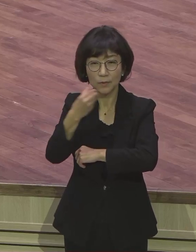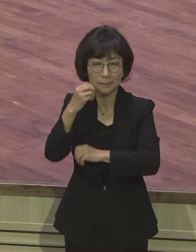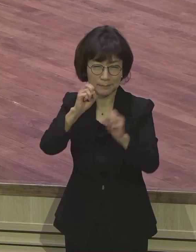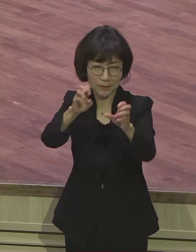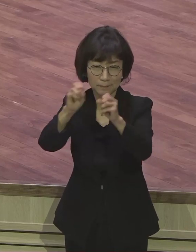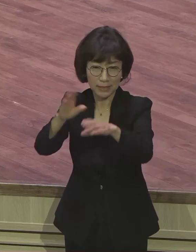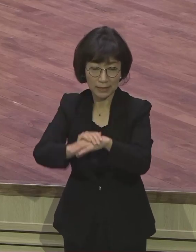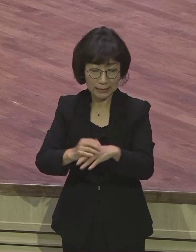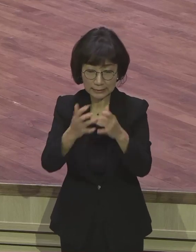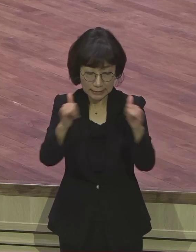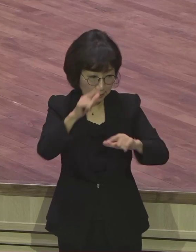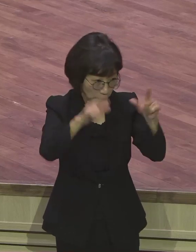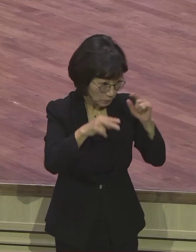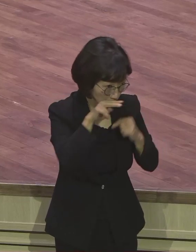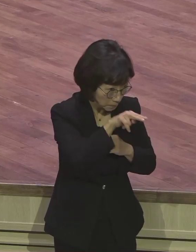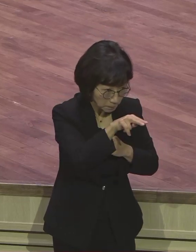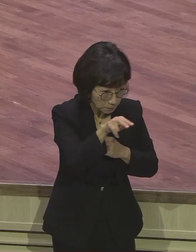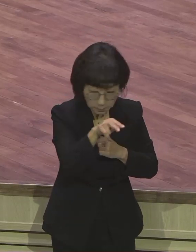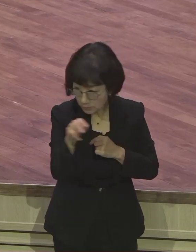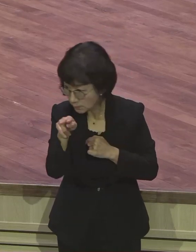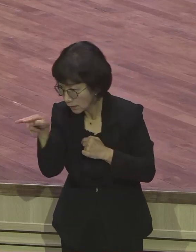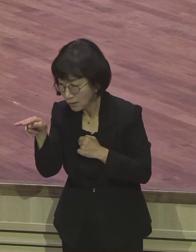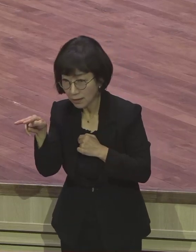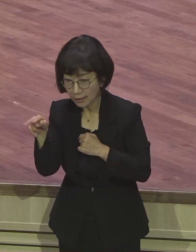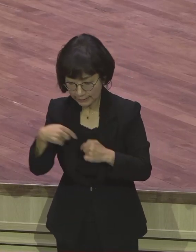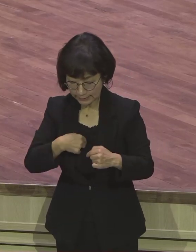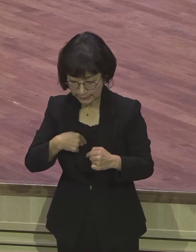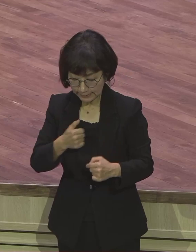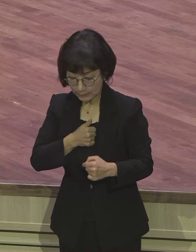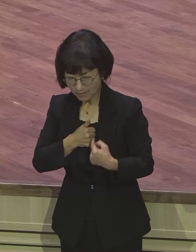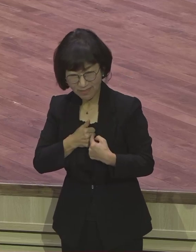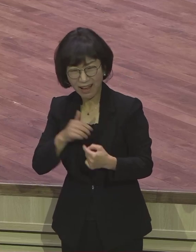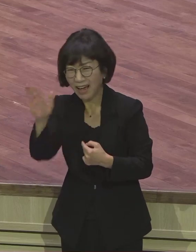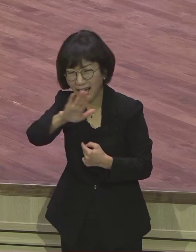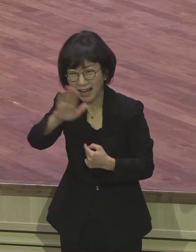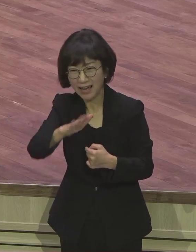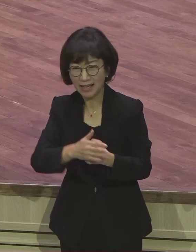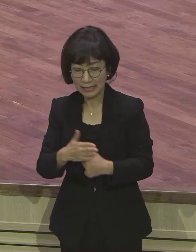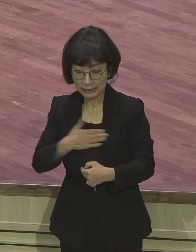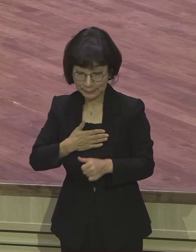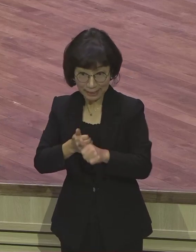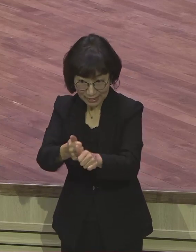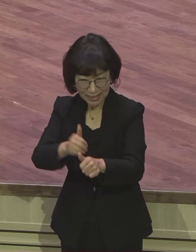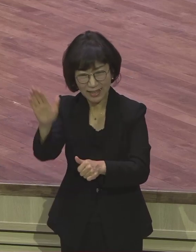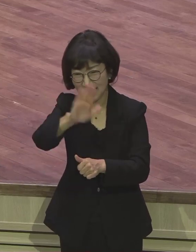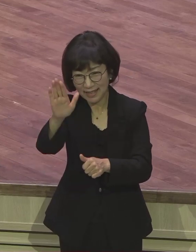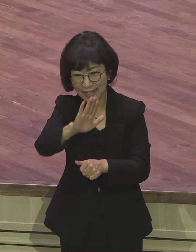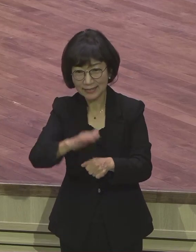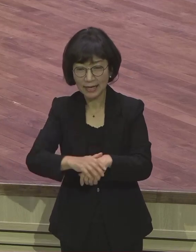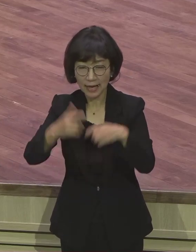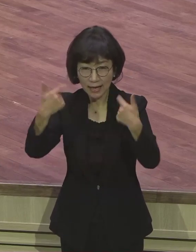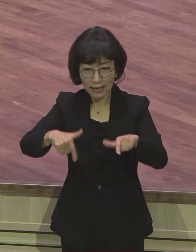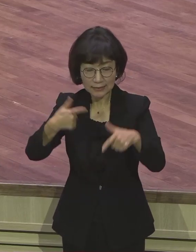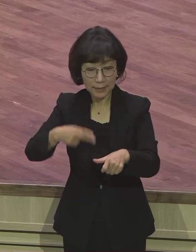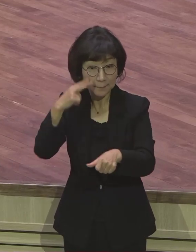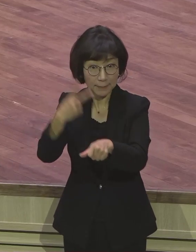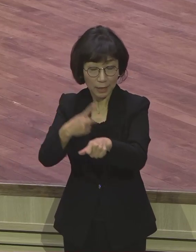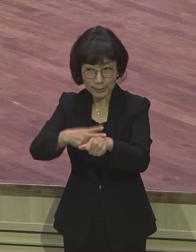있지 않았어요. 내 자동심에 맞춰 있지 않았어요. 내 기분에 맞춰 있지 않았다고요. 복음이 전파되냐 안되냐 여기